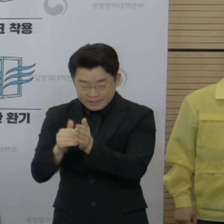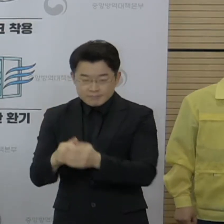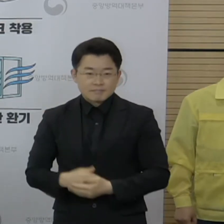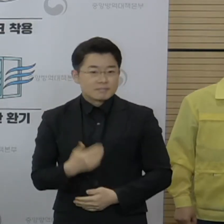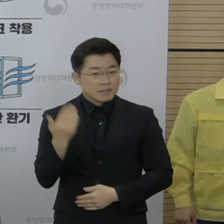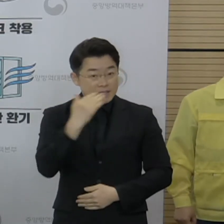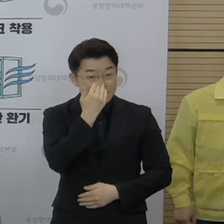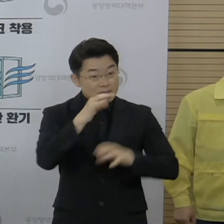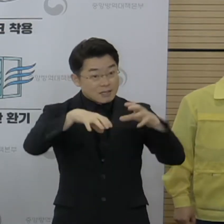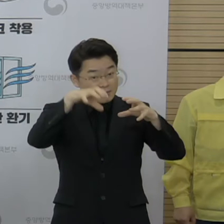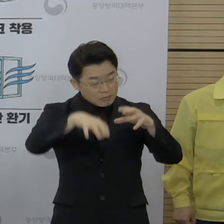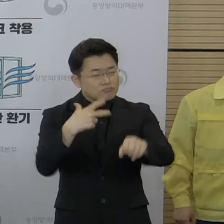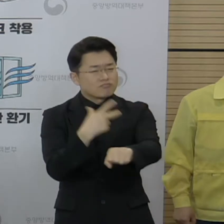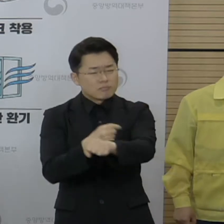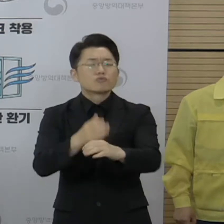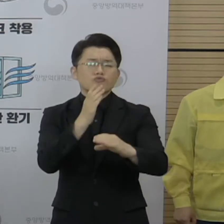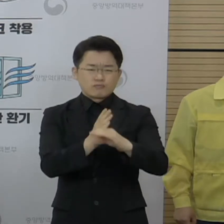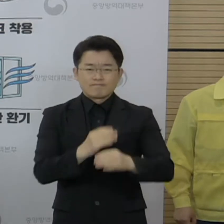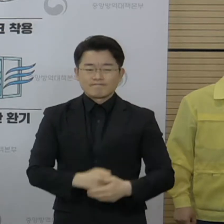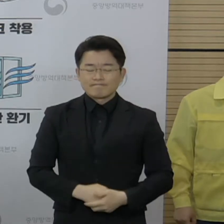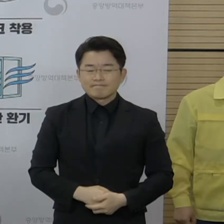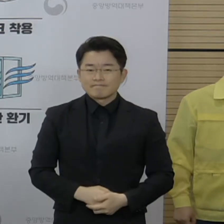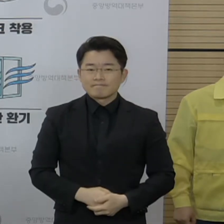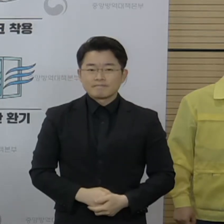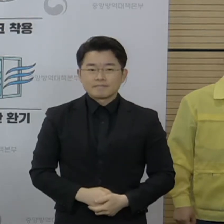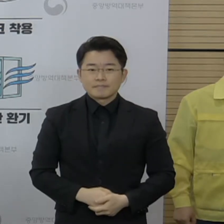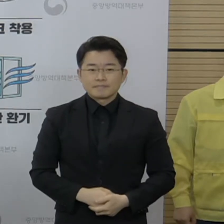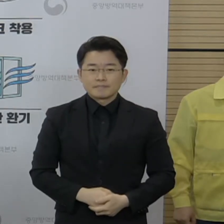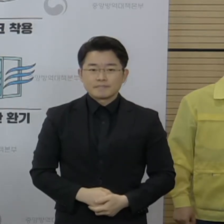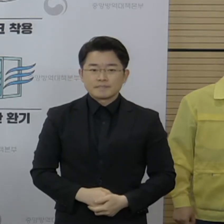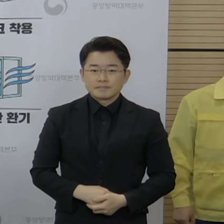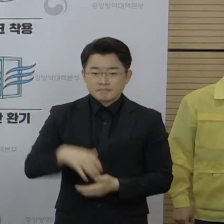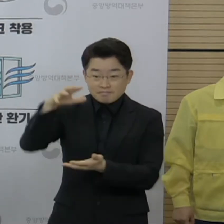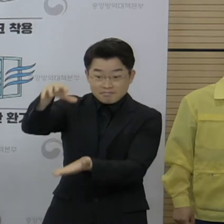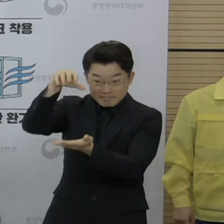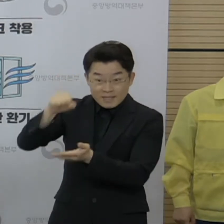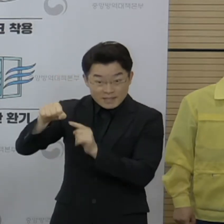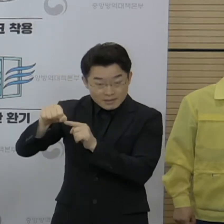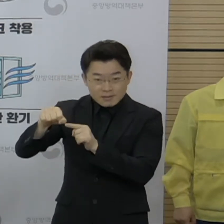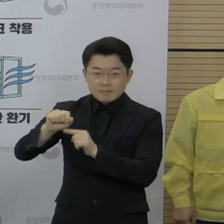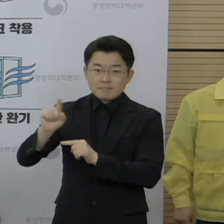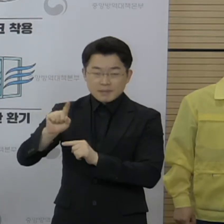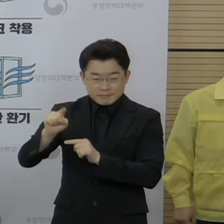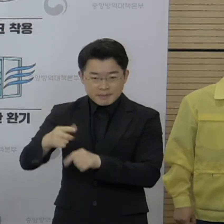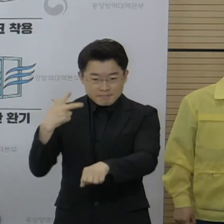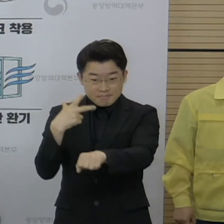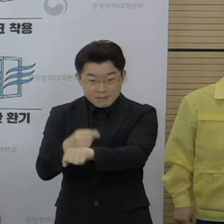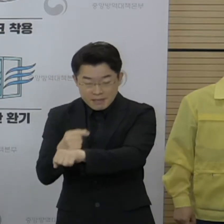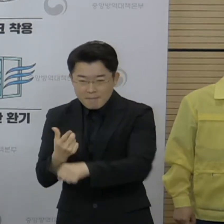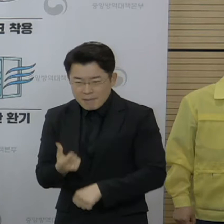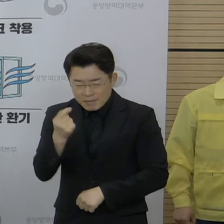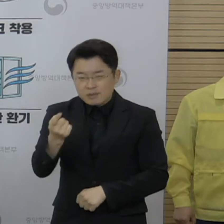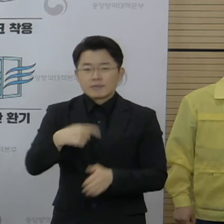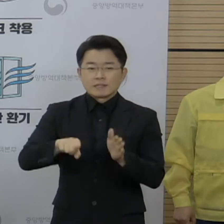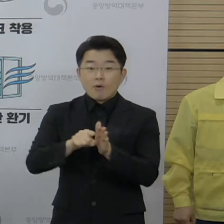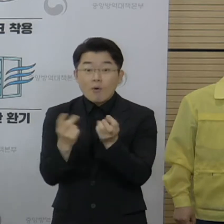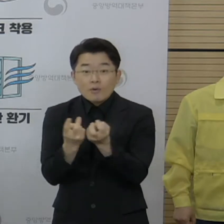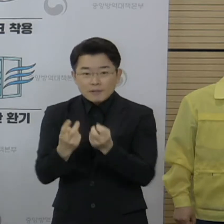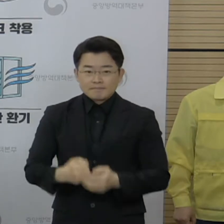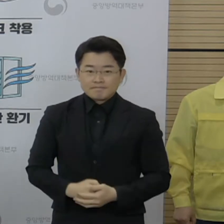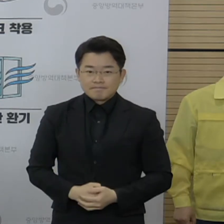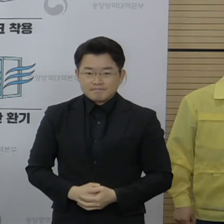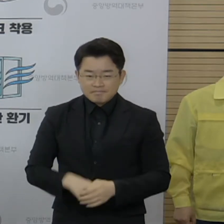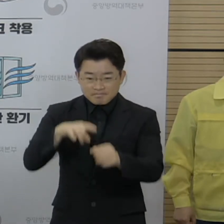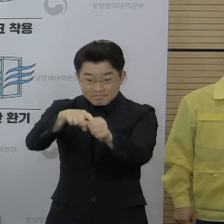접종에 활용하고 있는 백신입니다. 도착 후에 신속하게 접종에 활용할 수 있도록 즉시